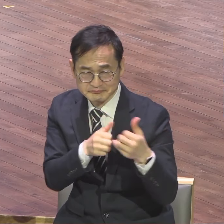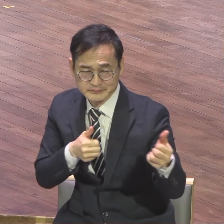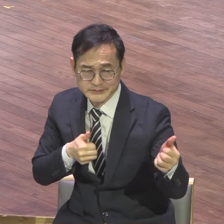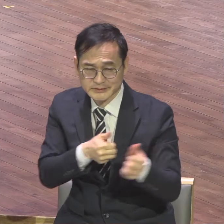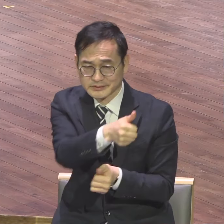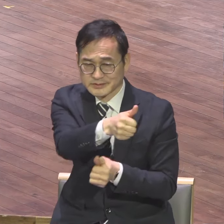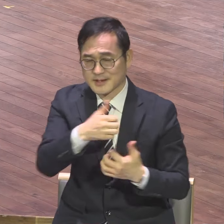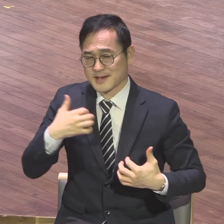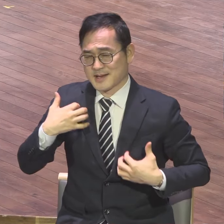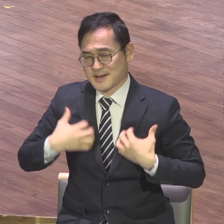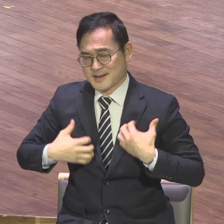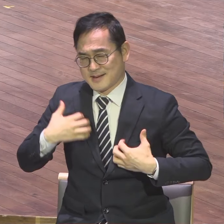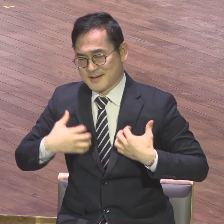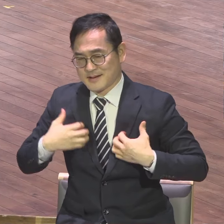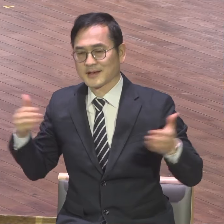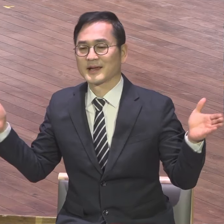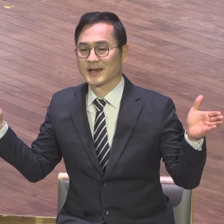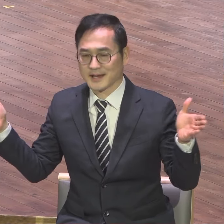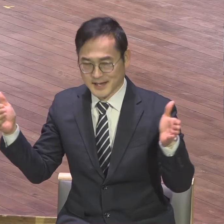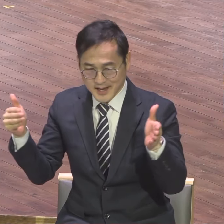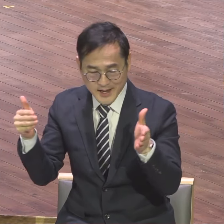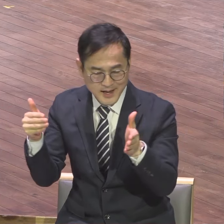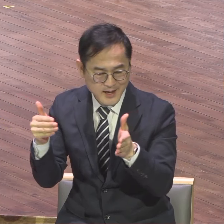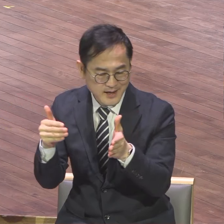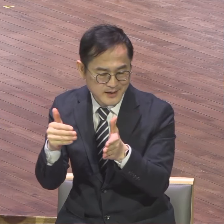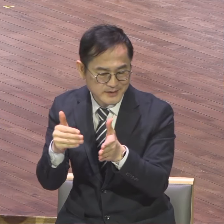승정보를 흘리기까지